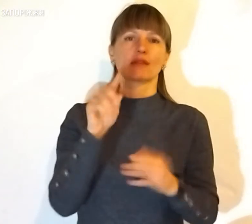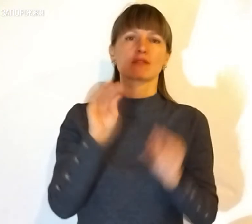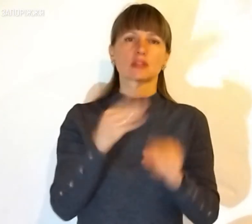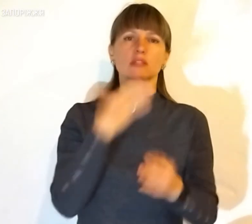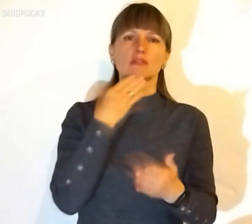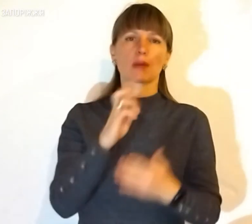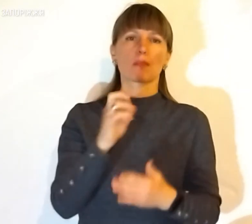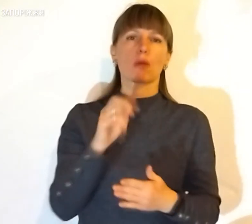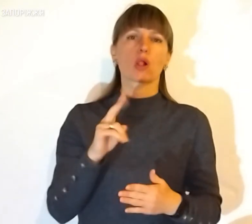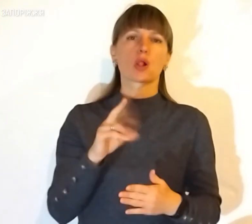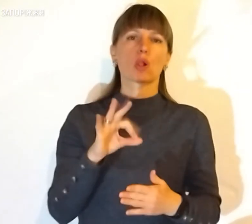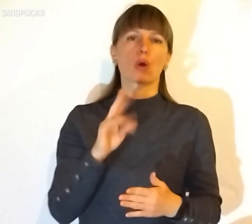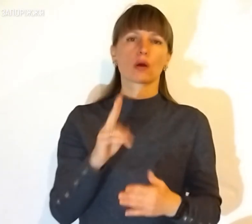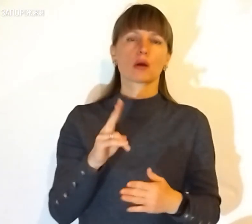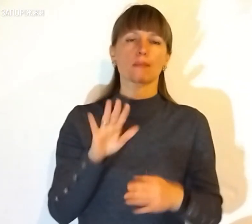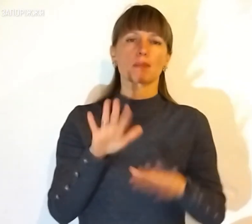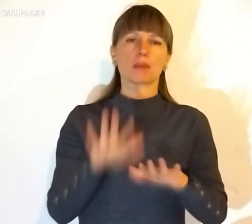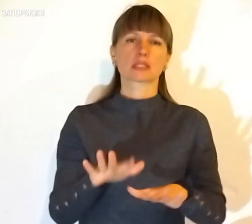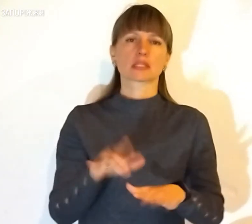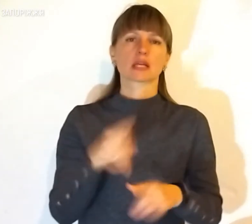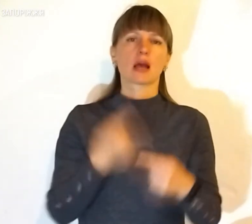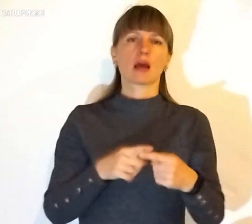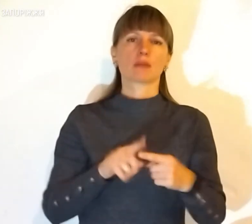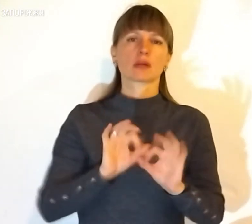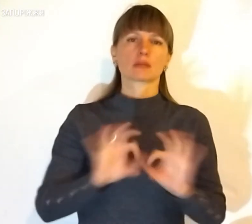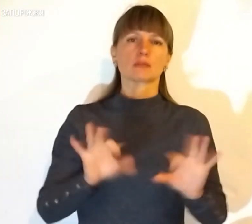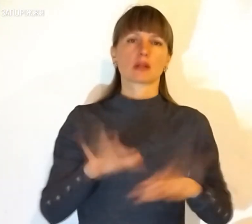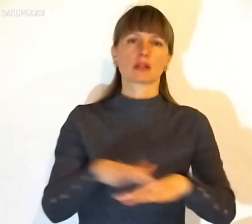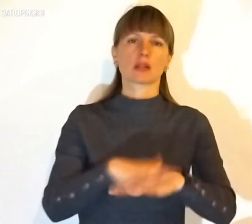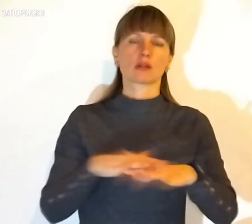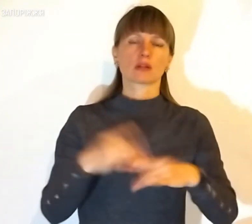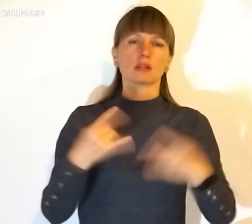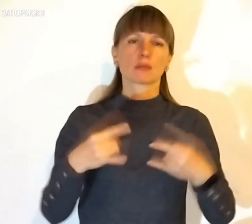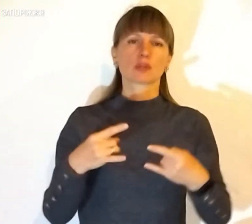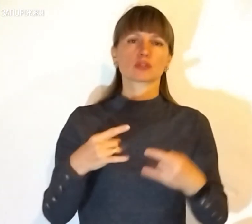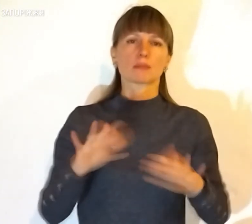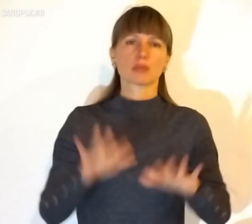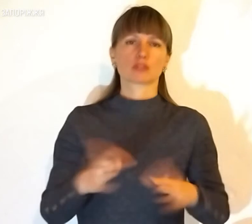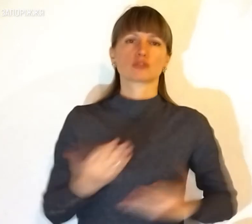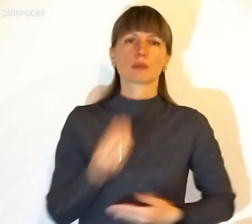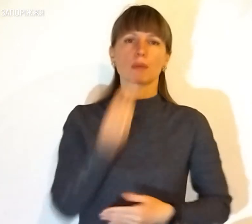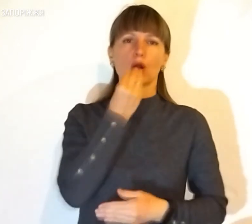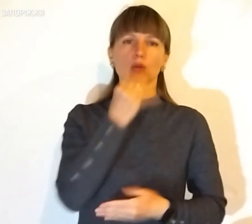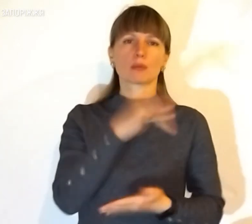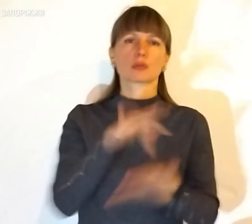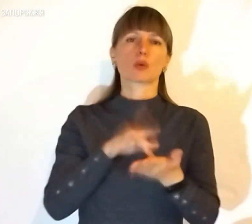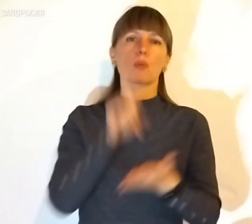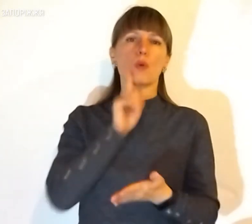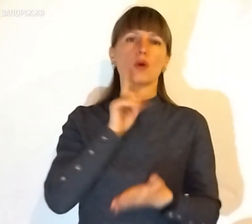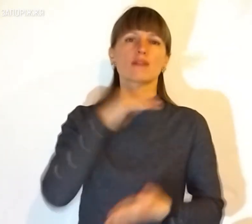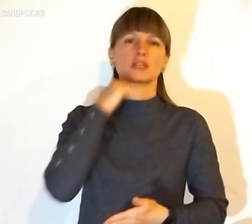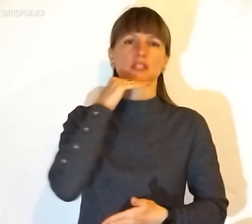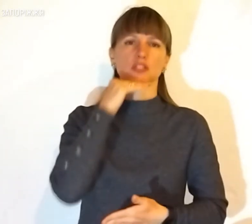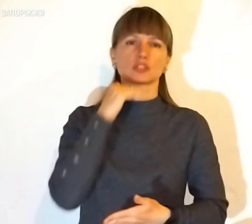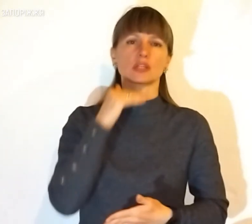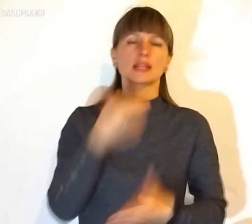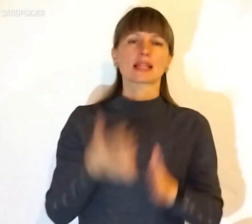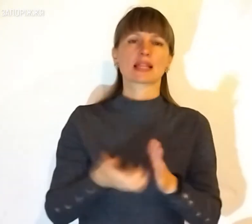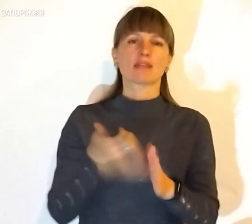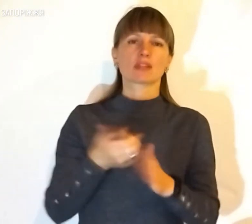блокпусти. Про це журналістам Суспільного розповіли місцеві жителі. Продуктів харчування в містах поки вистачає. Дефіцит